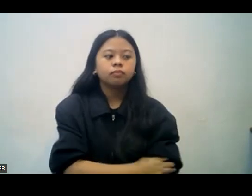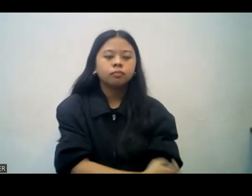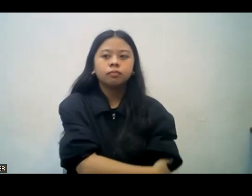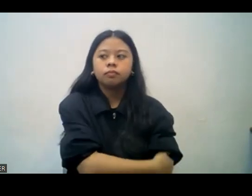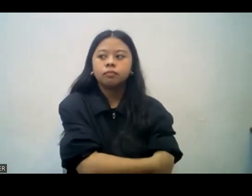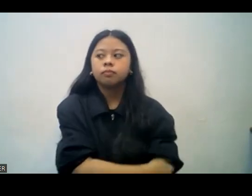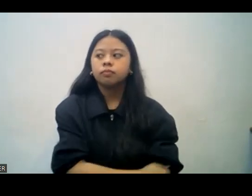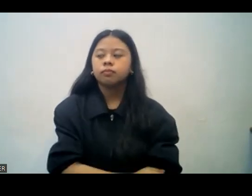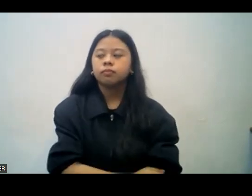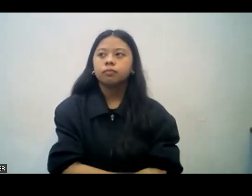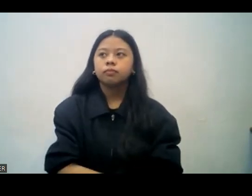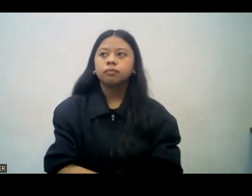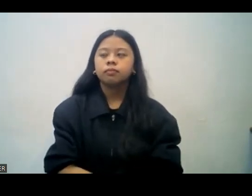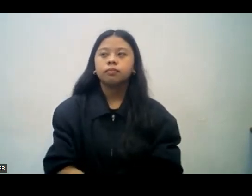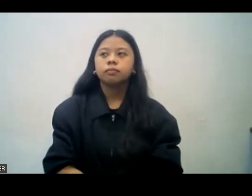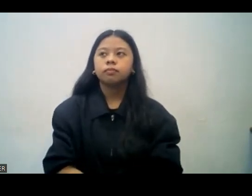matatawag iyon na fellowship.